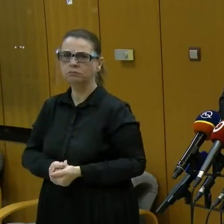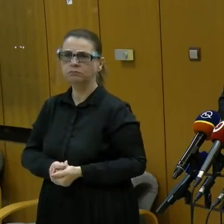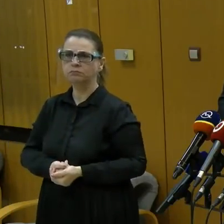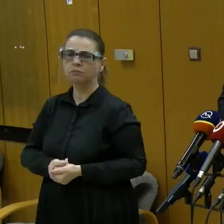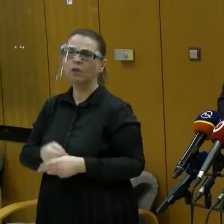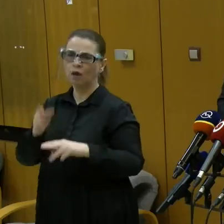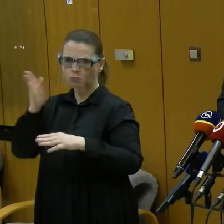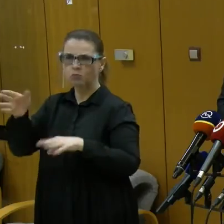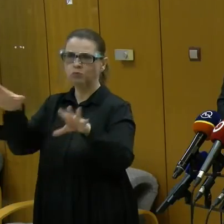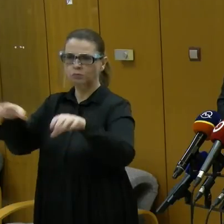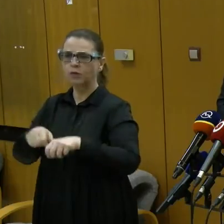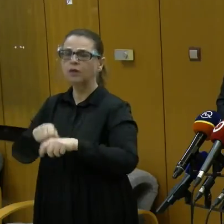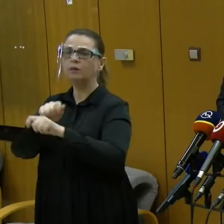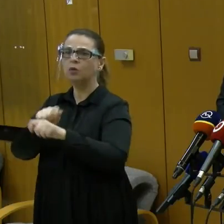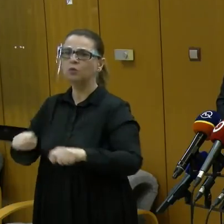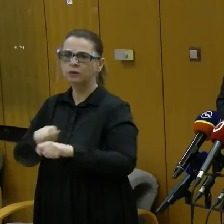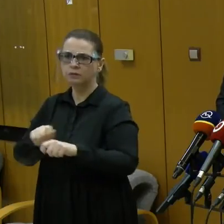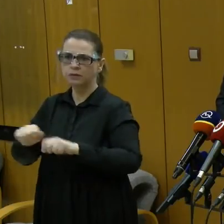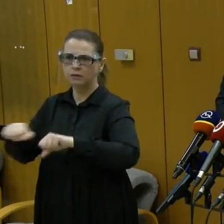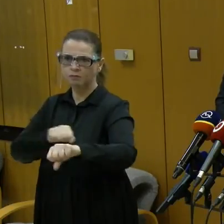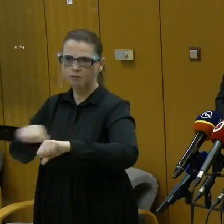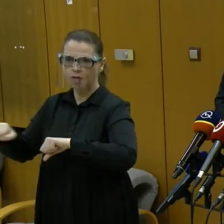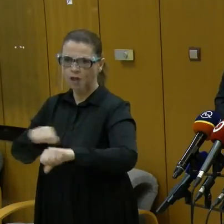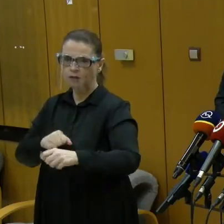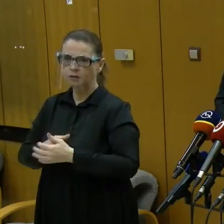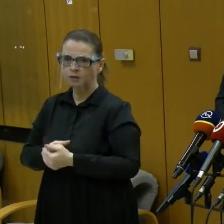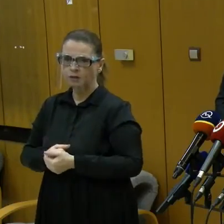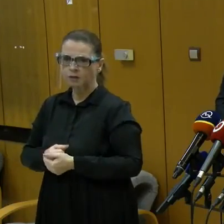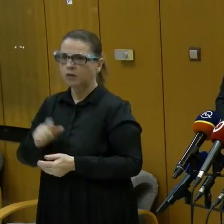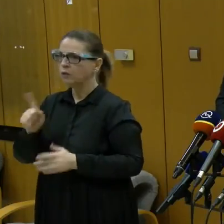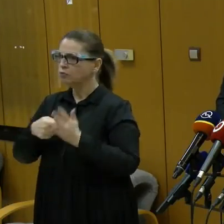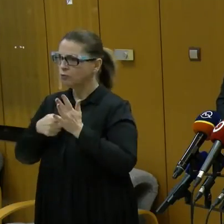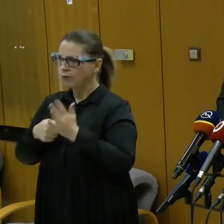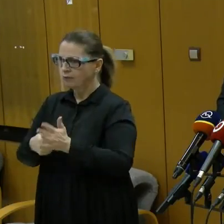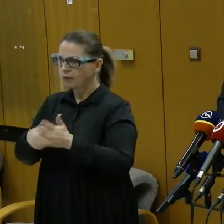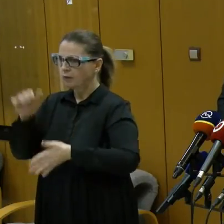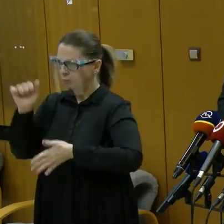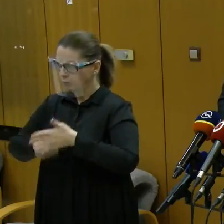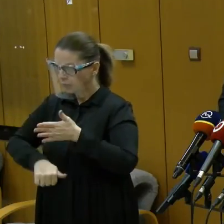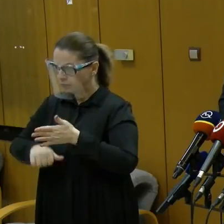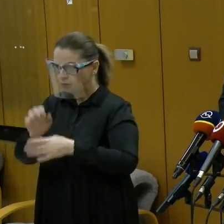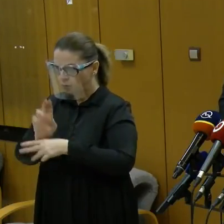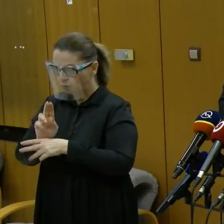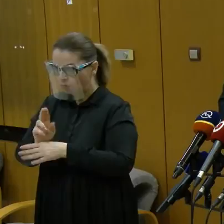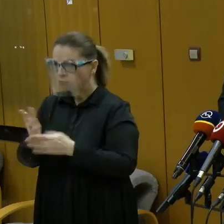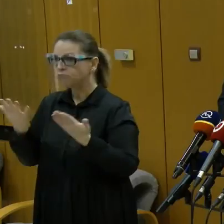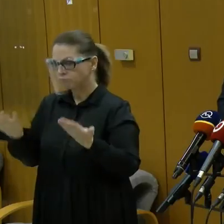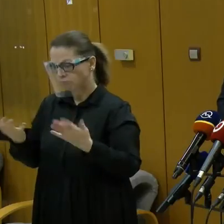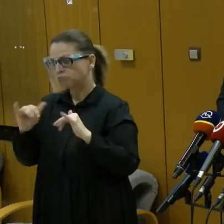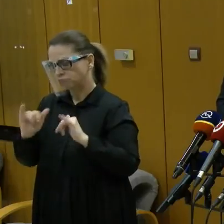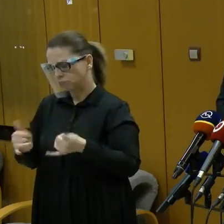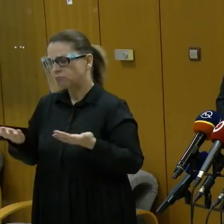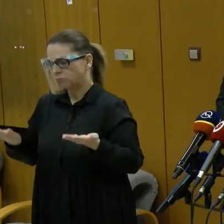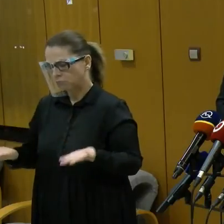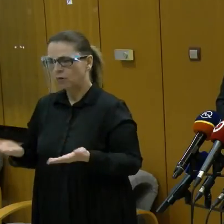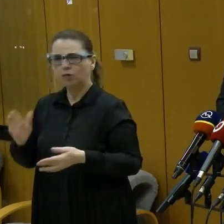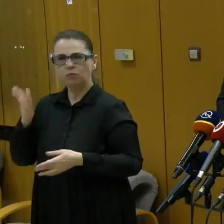tým pádom prijaté uznesenie vlády. Čo sa týka toho sprísnenia, áno, nebude sa to týkať len